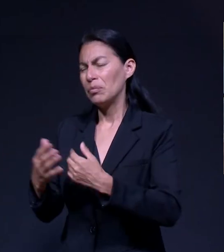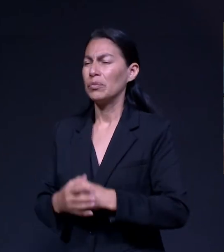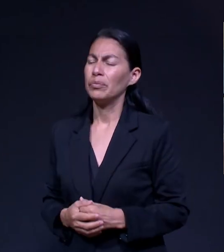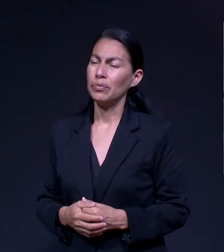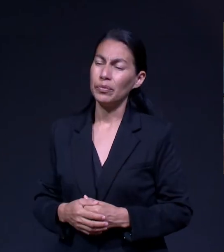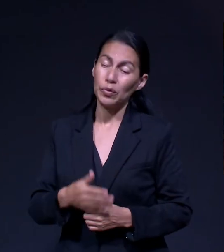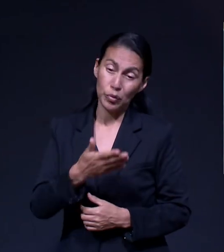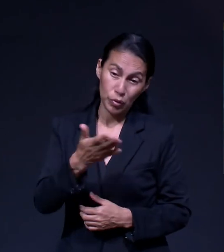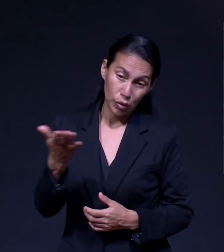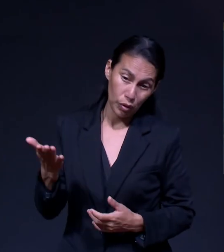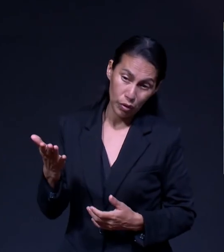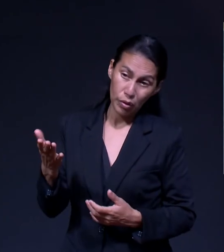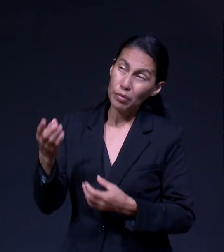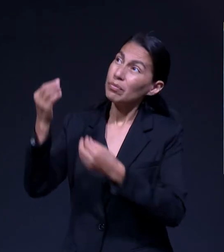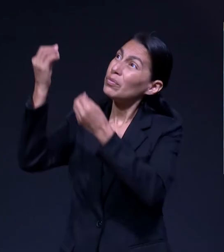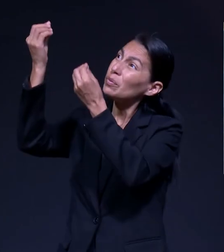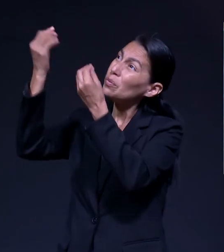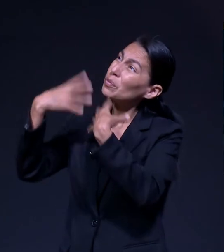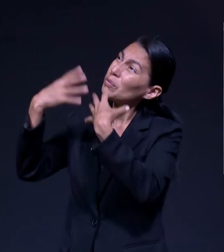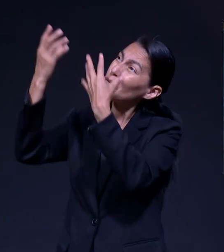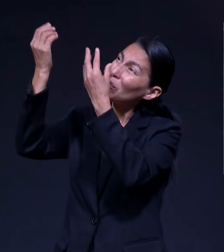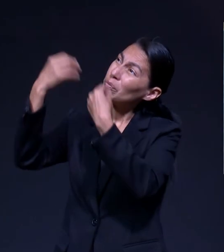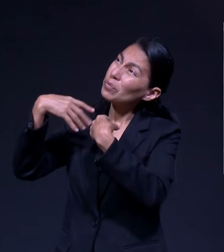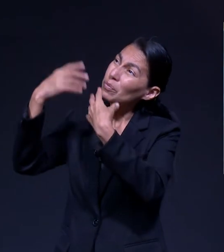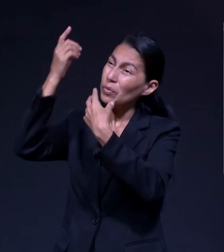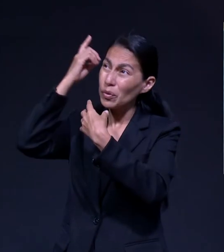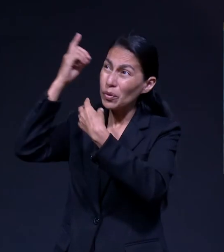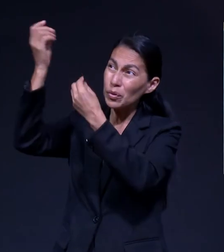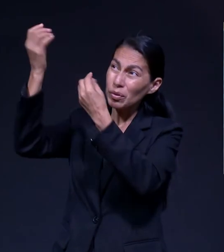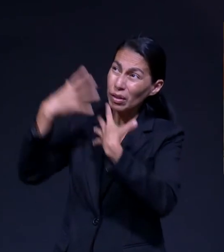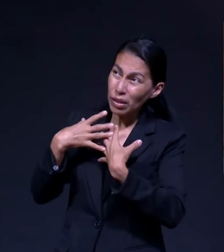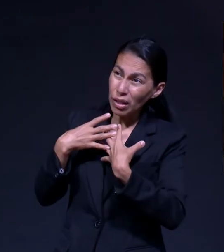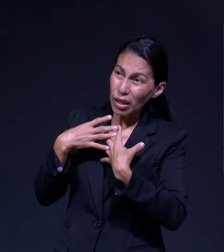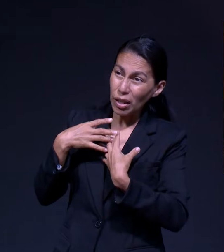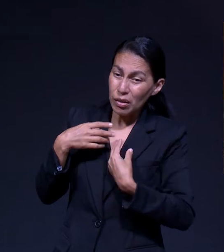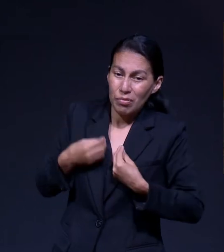ustedes reciben De Dios Para dar Como misioneros Que maravilloso